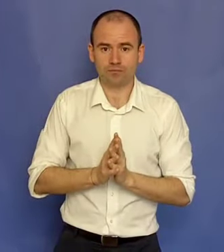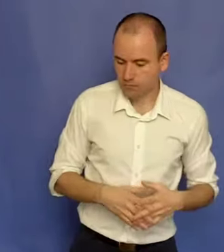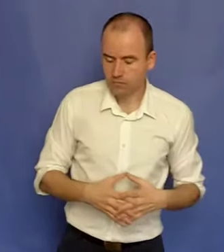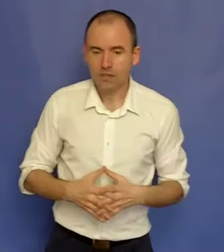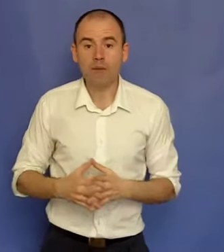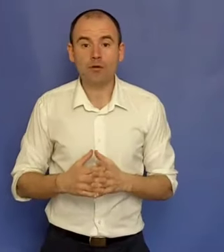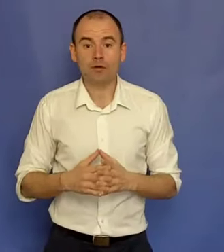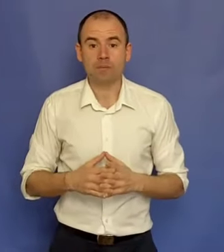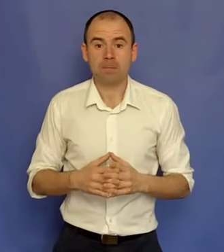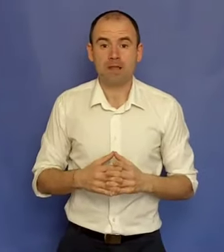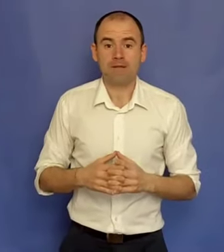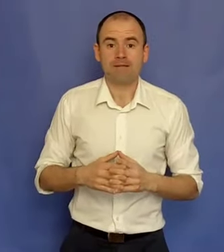Apoi,